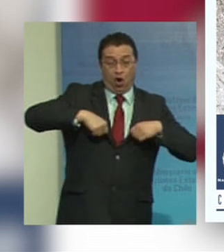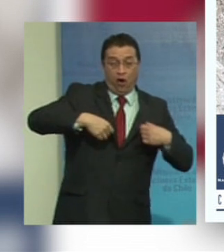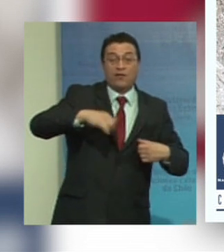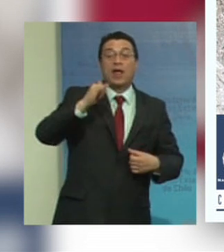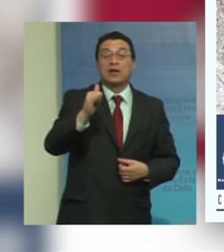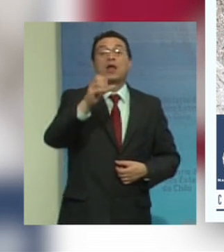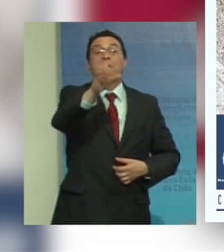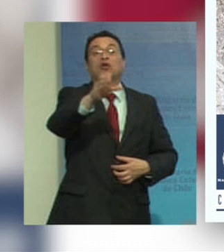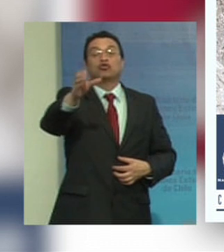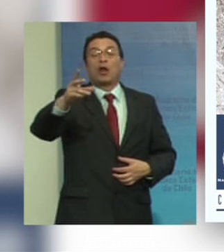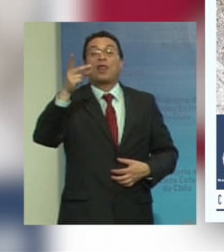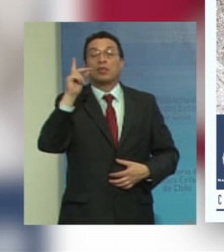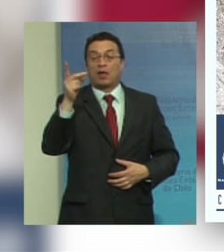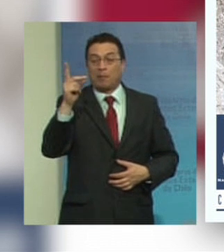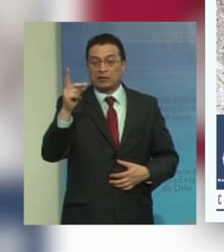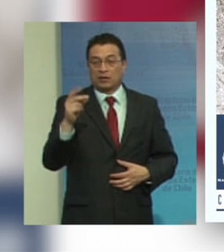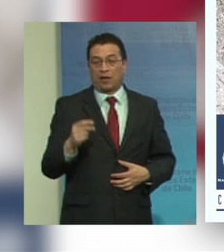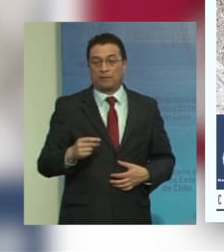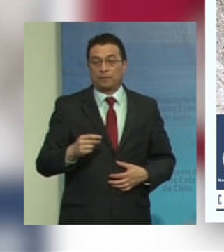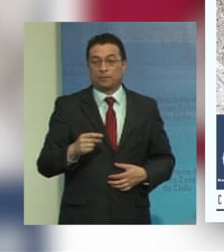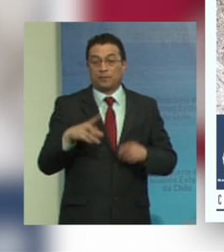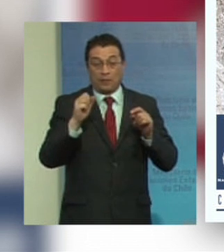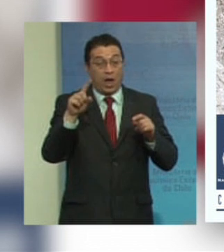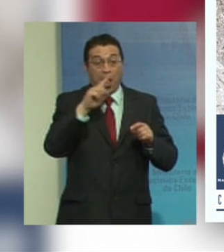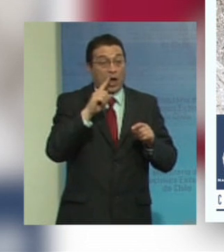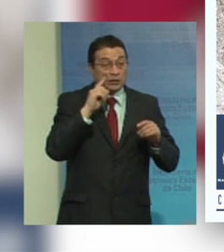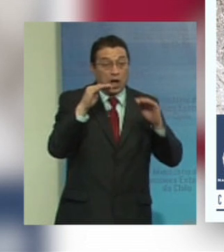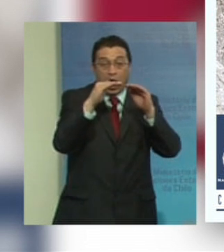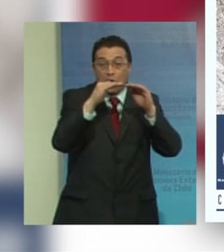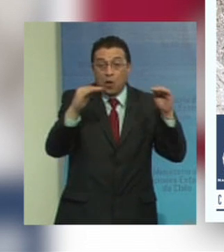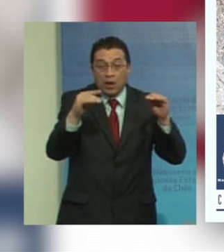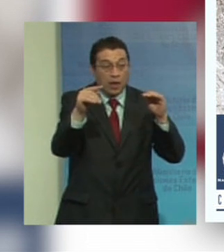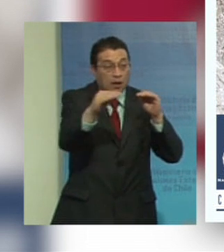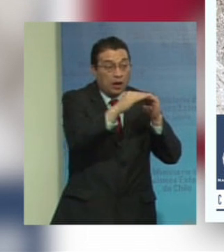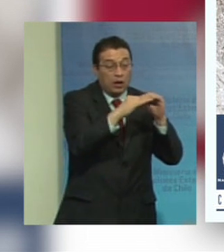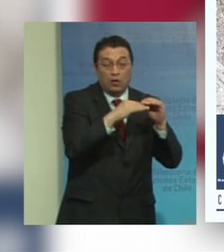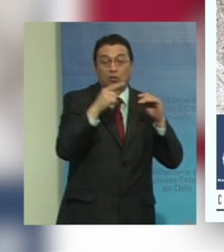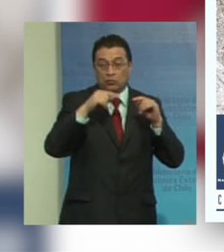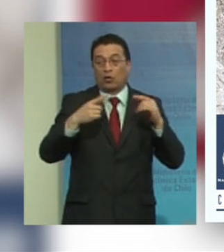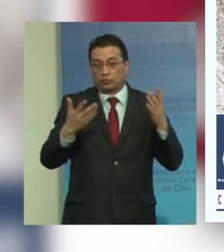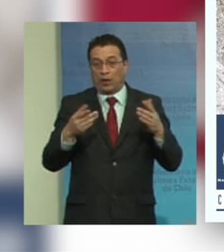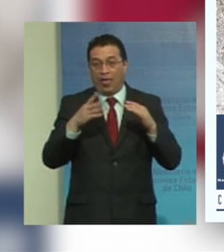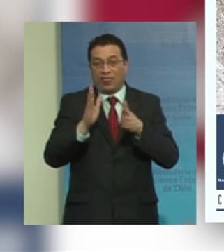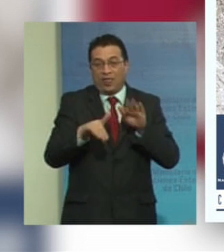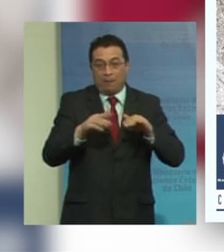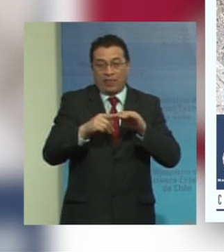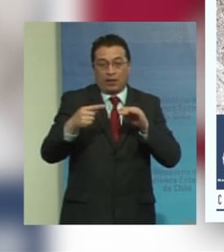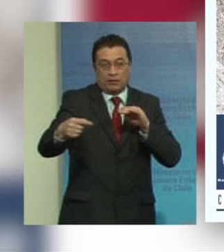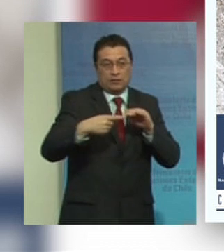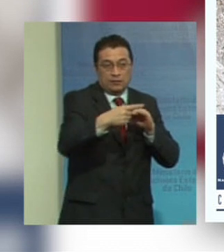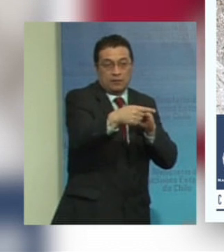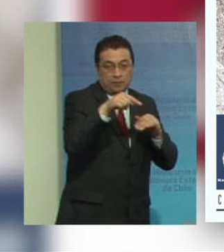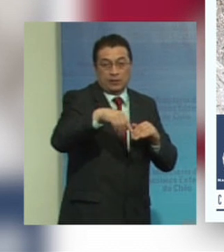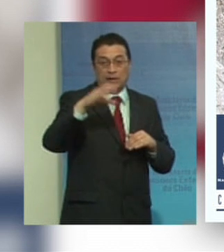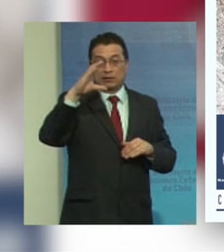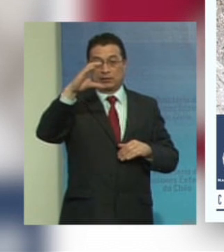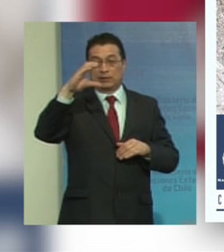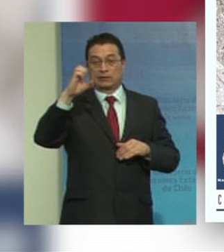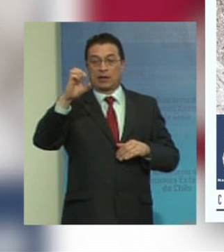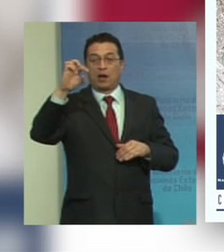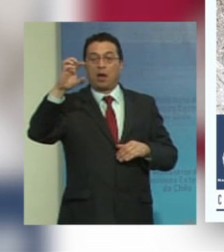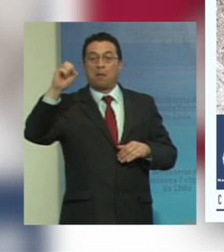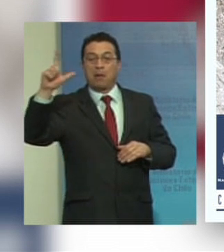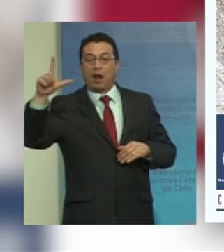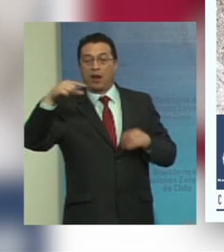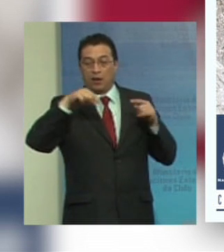y las personas con discapacidad así como la igualdad de remuneración por trabajo de igual valor entonces acá para la CEPAL la educación